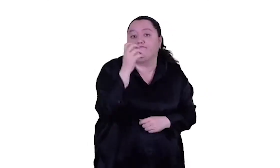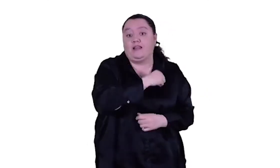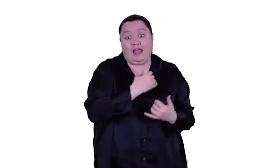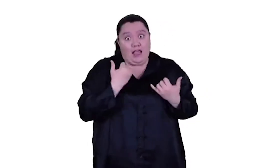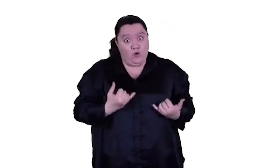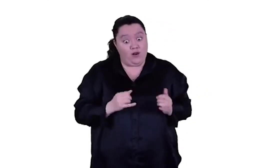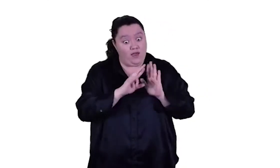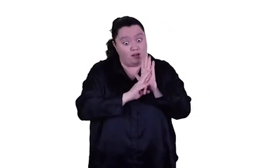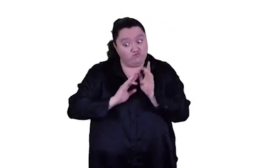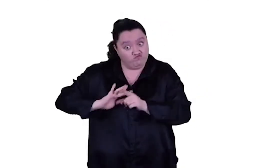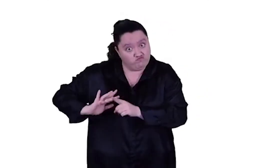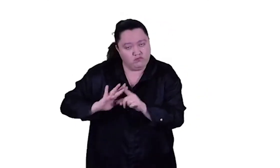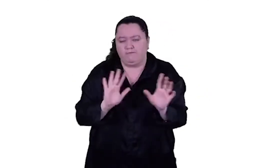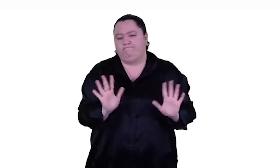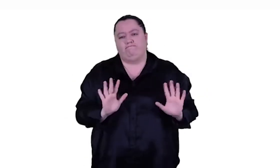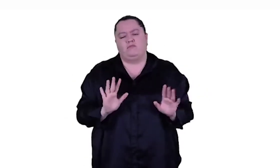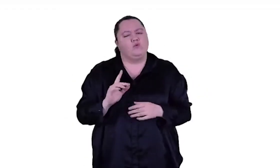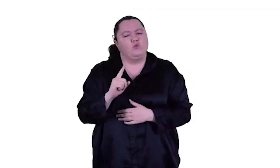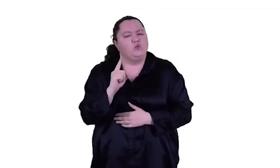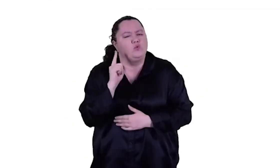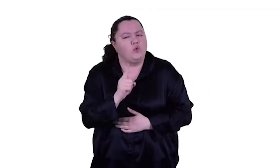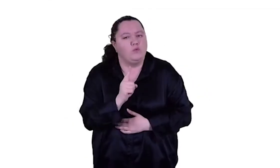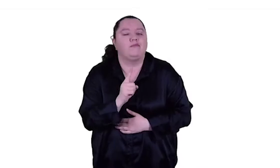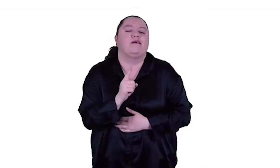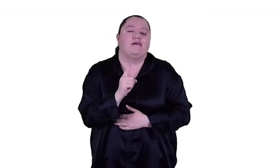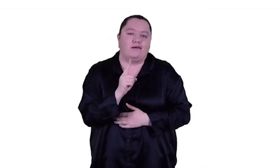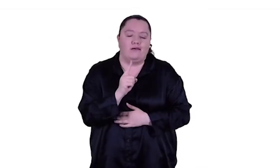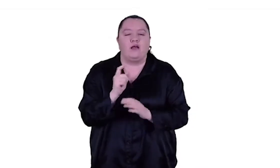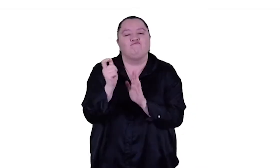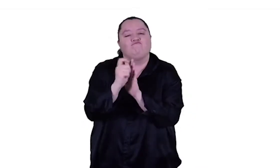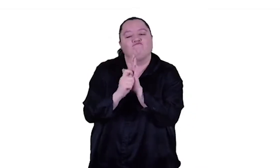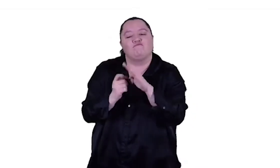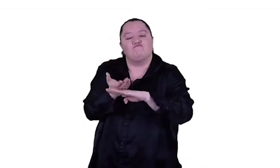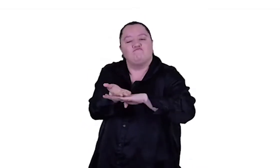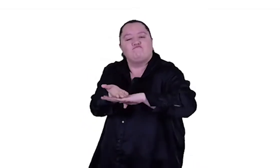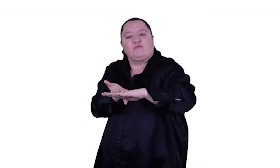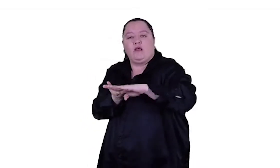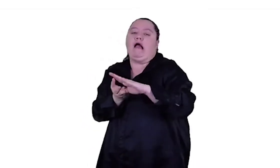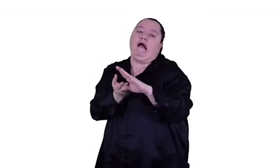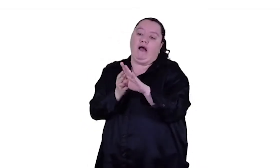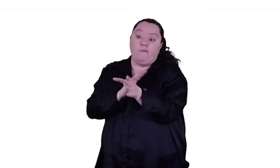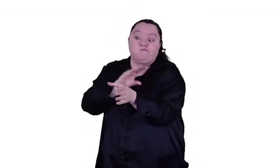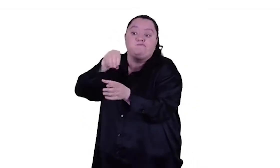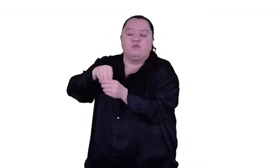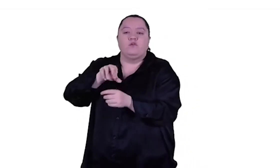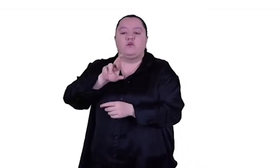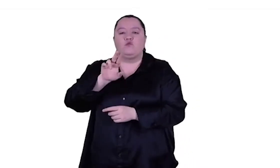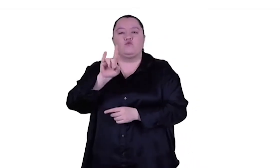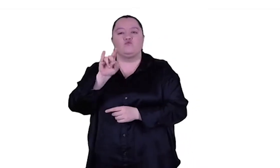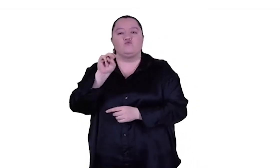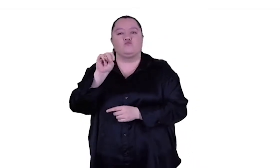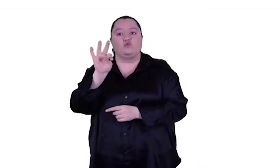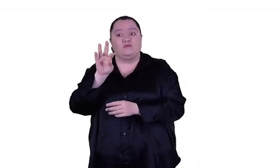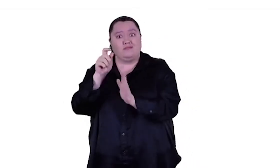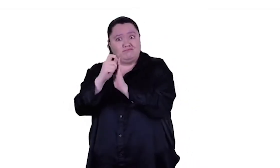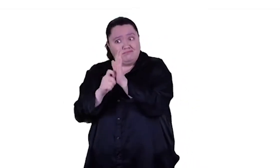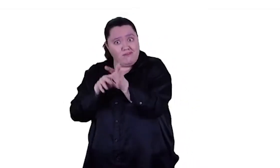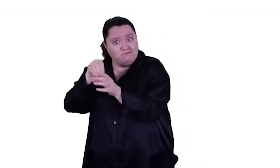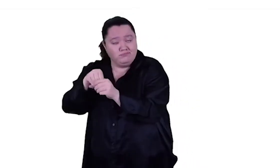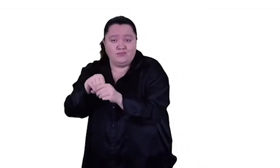no la vamos a implementar por varias razones la primera pues es que ahí hay unas restricciones que se deben poner que esas restricciones todavía no